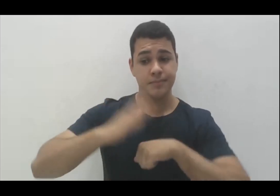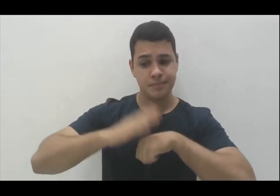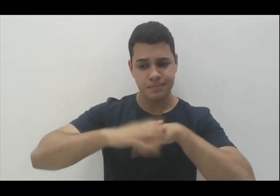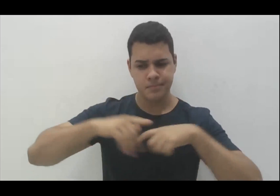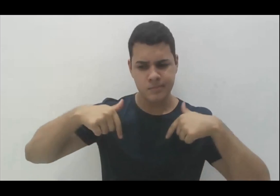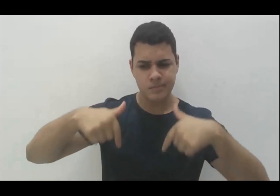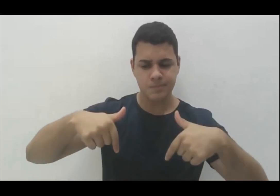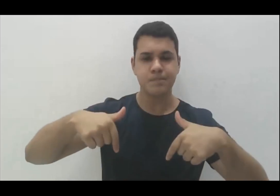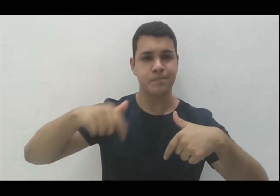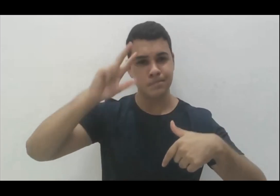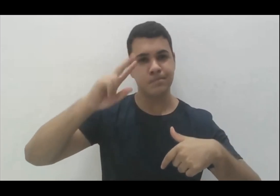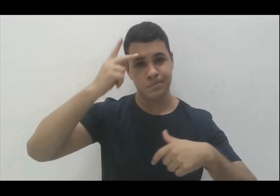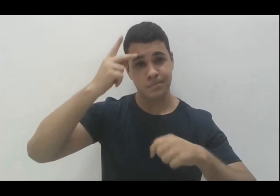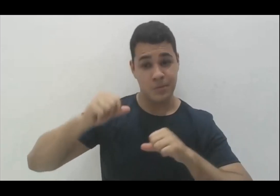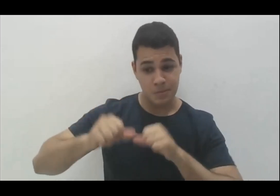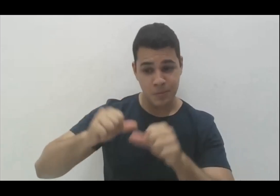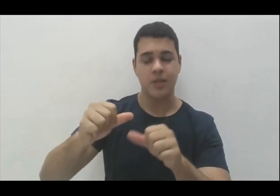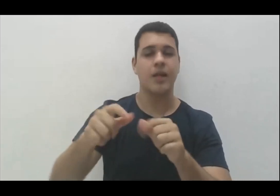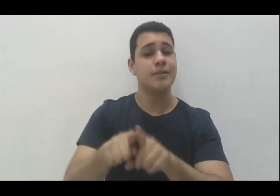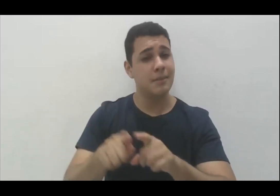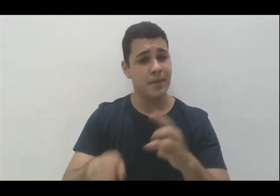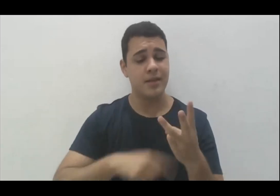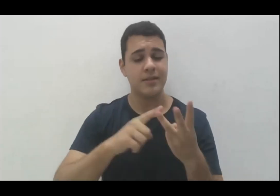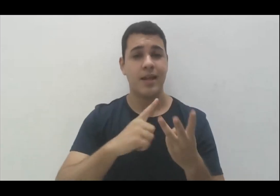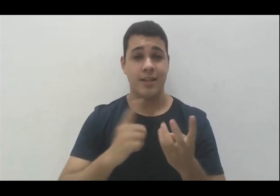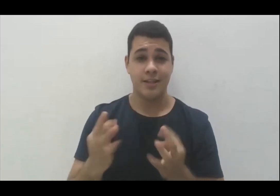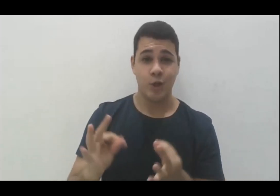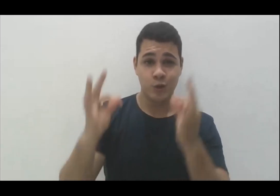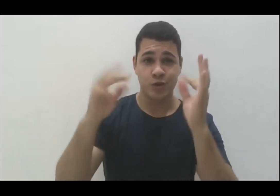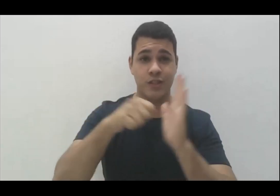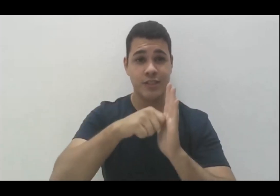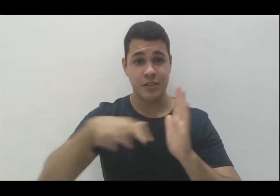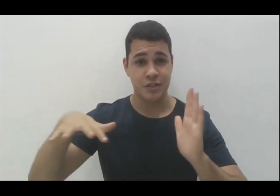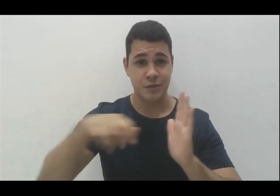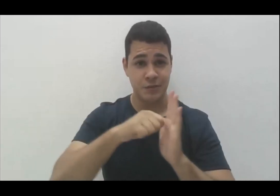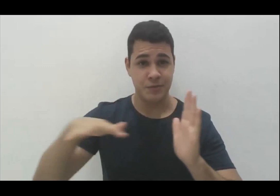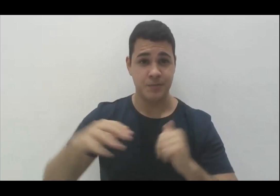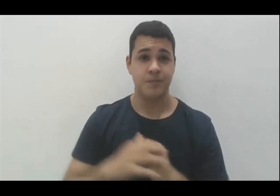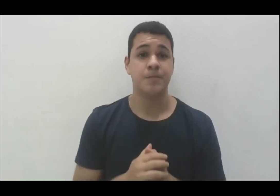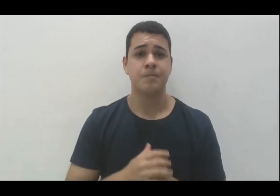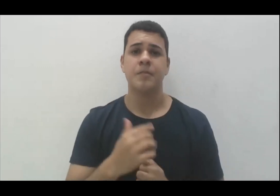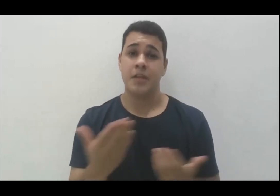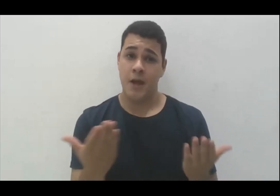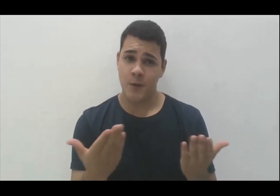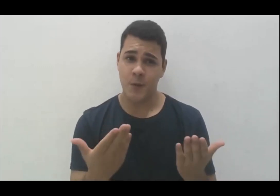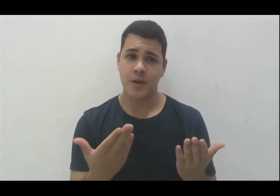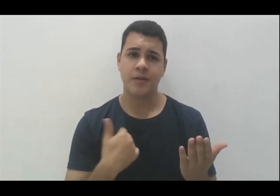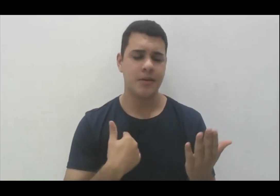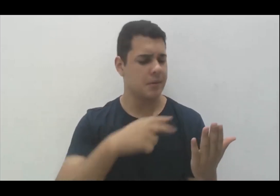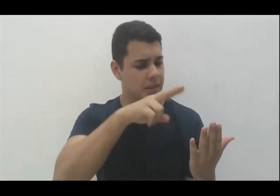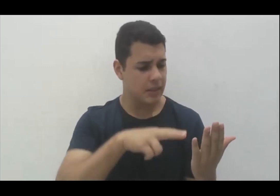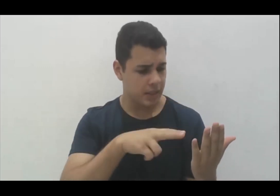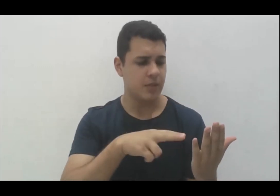passando pela tecnologia assistiva. E aí eu, quando pego o documento da LBI,